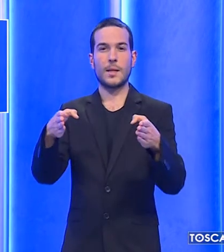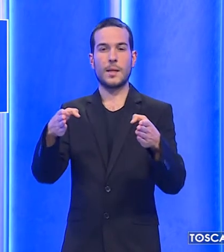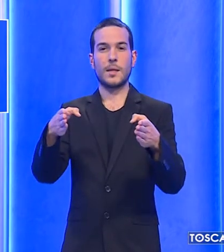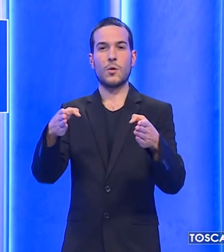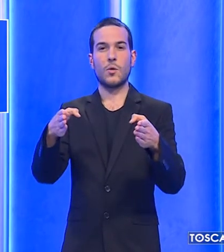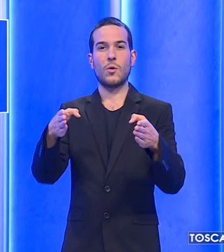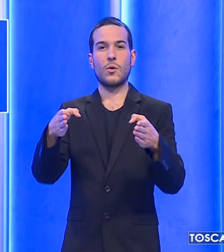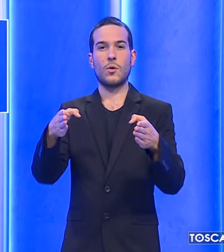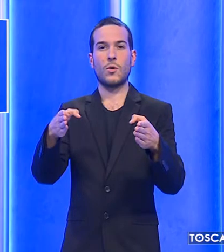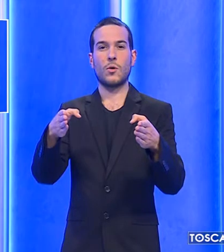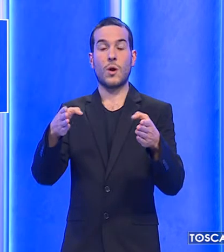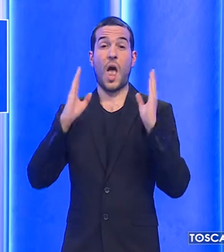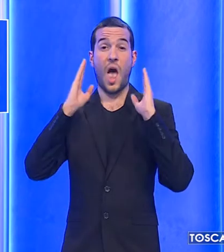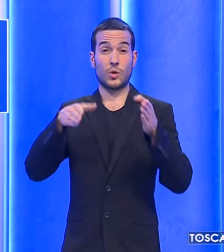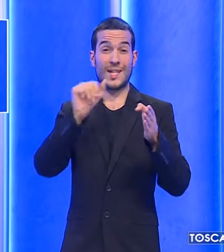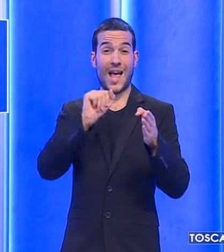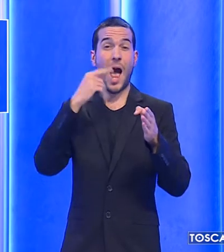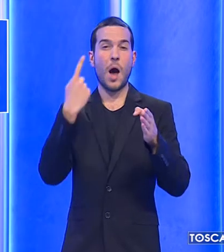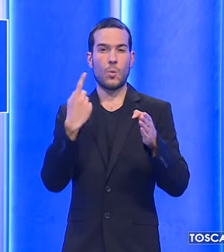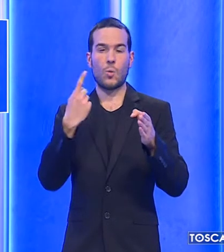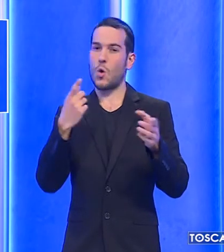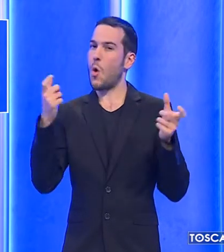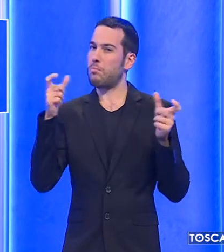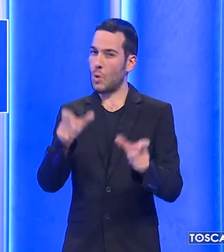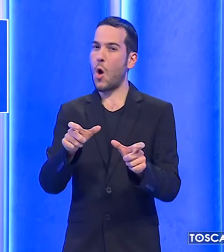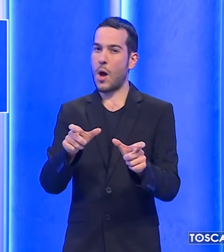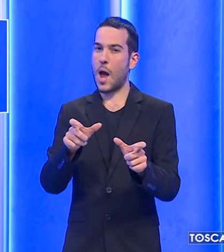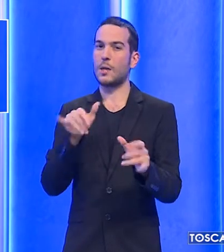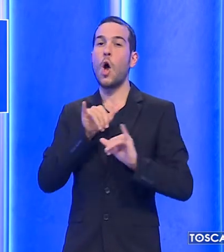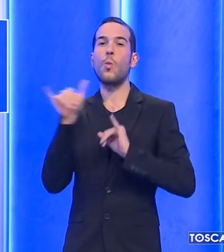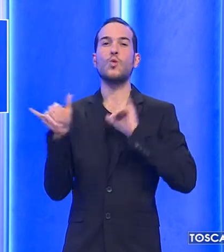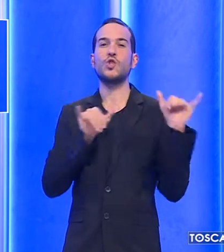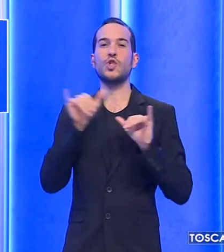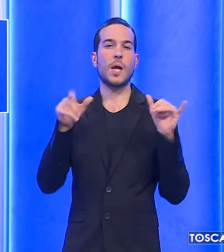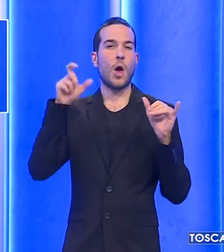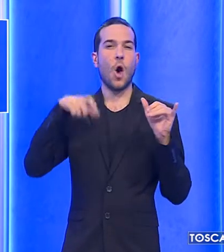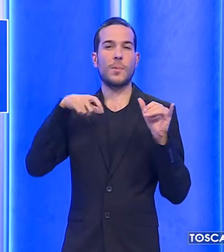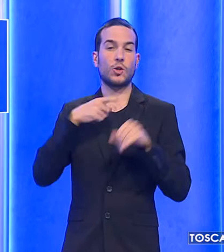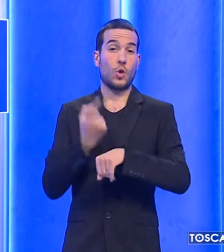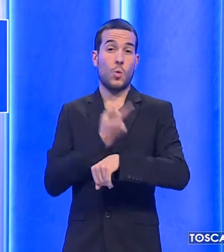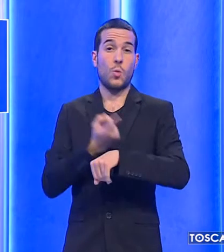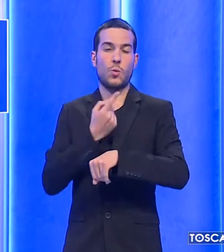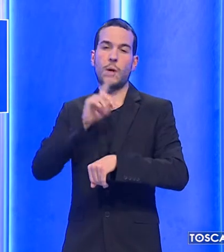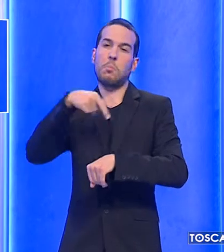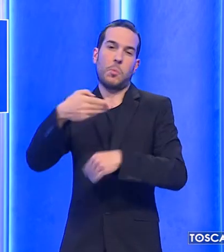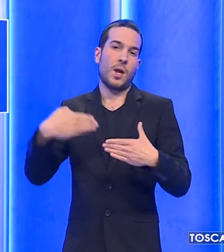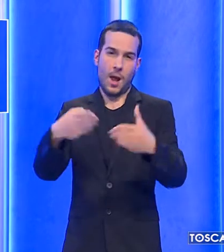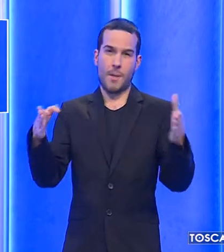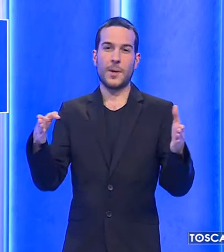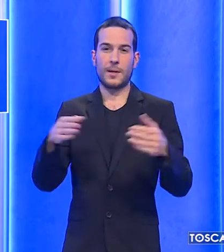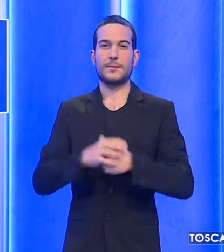la 1 è stata chiusa con uscite obbligatorie per circa un'ora, poi è stata riaperta.